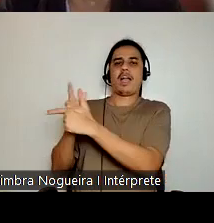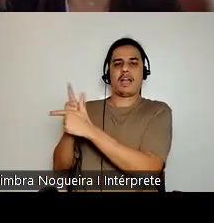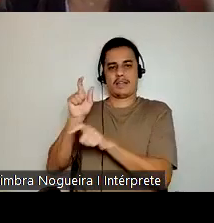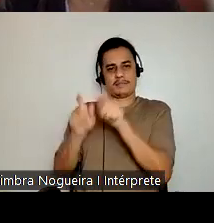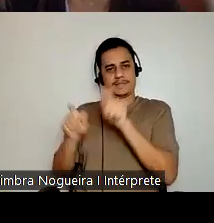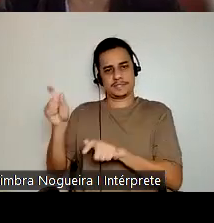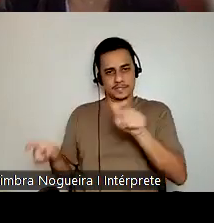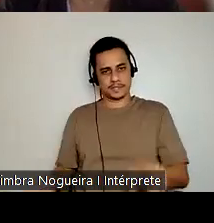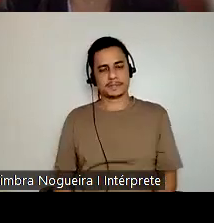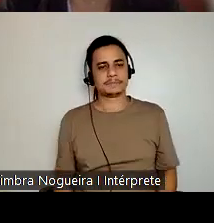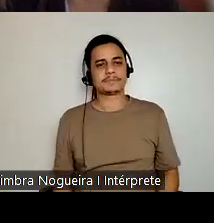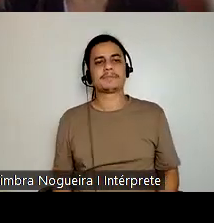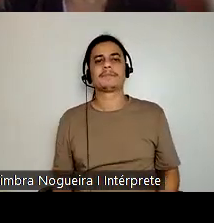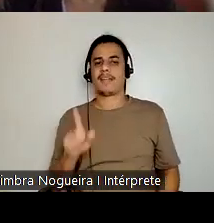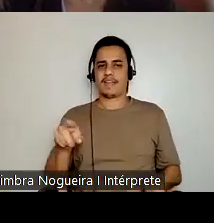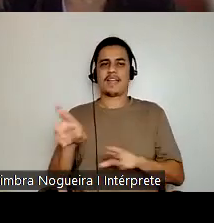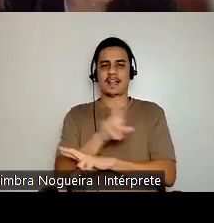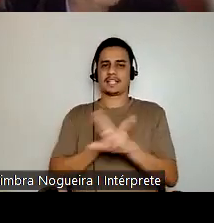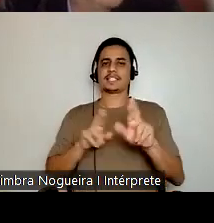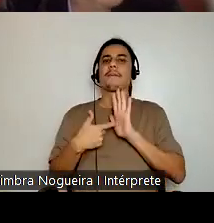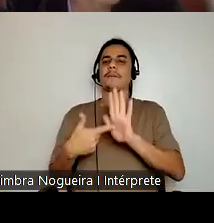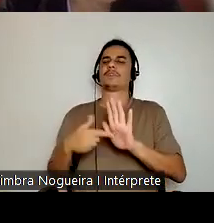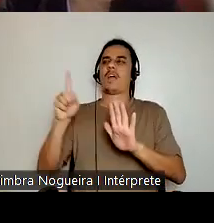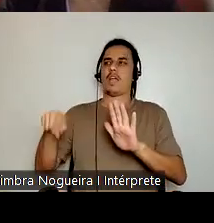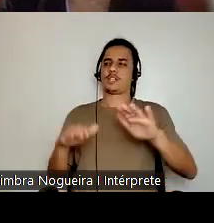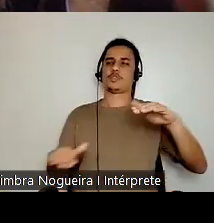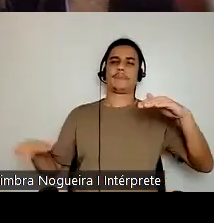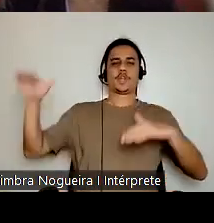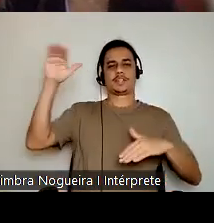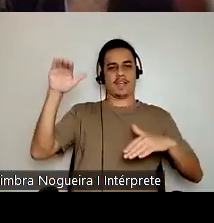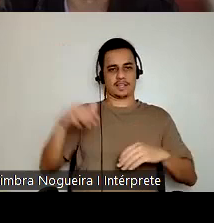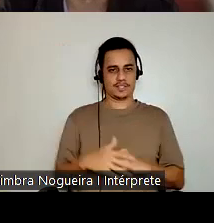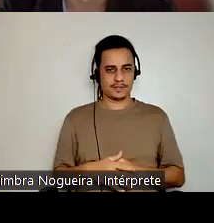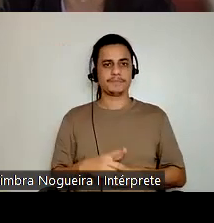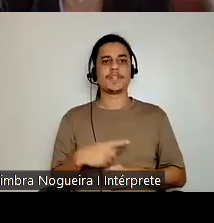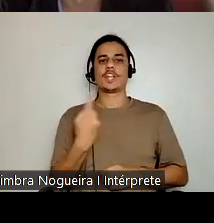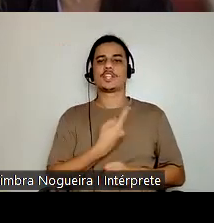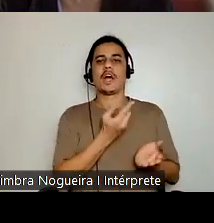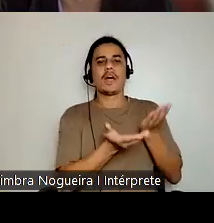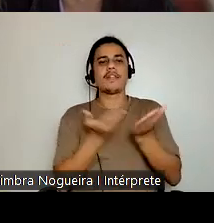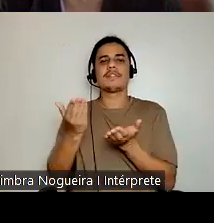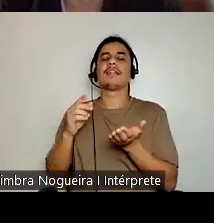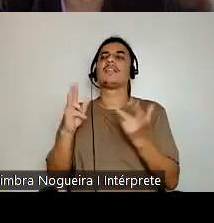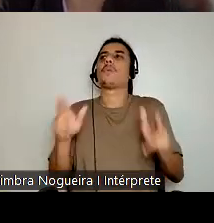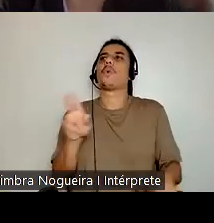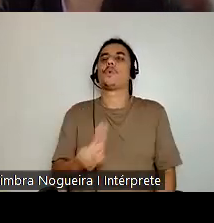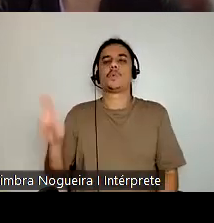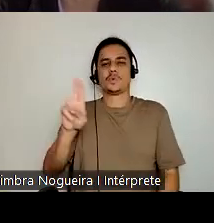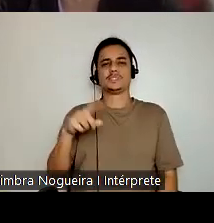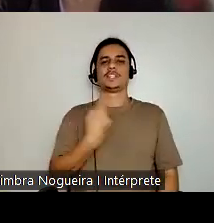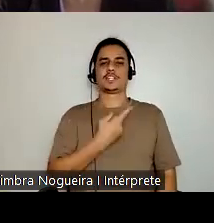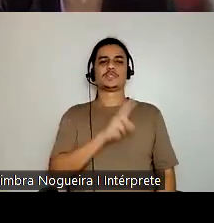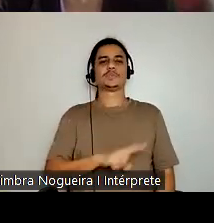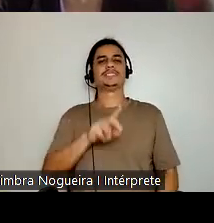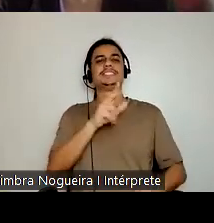Enfim, é relacionamento de mostrar superioridade. A gente trata com eles mais no sentido de quem usa. Nós usamos os serviços deles.